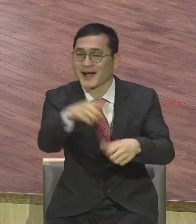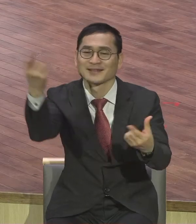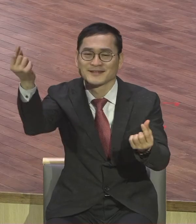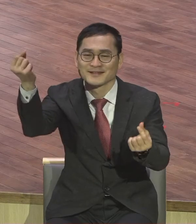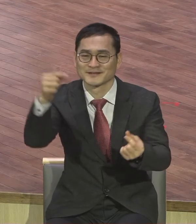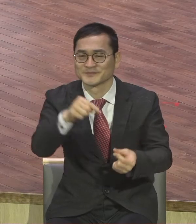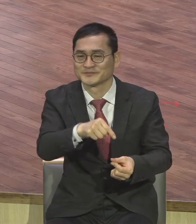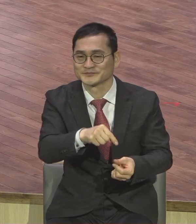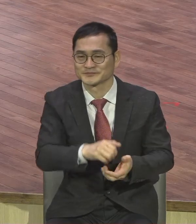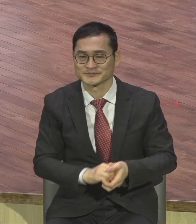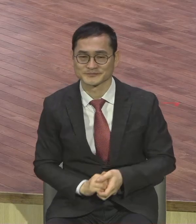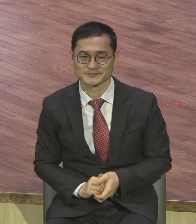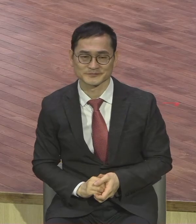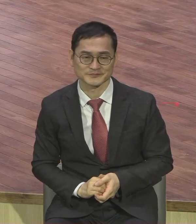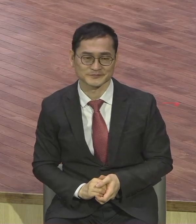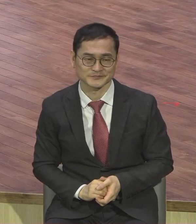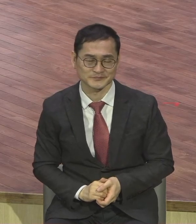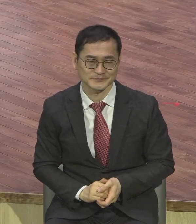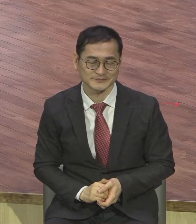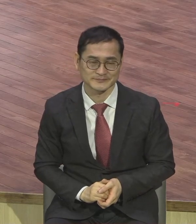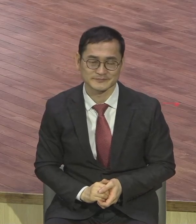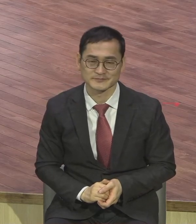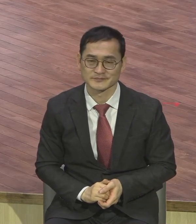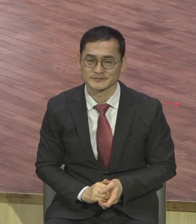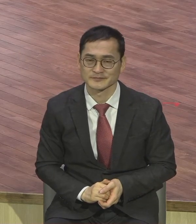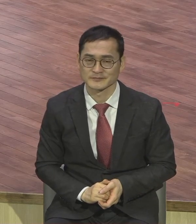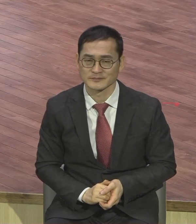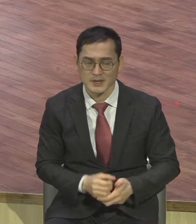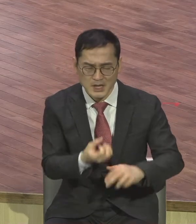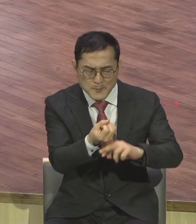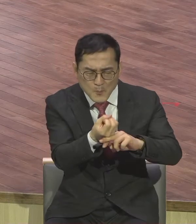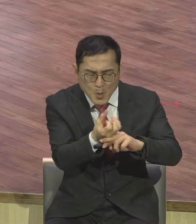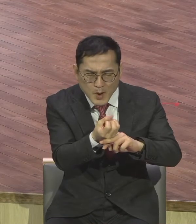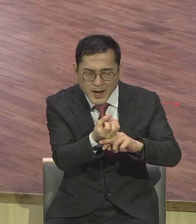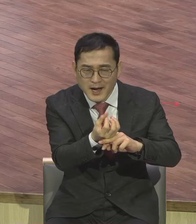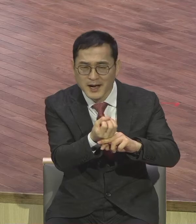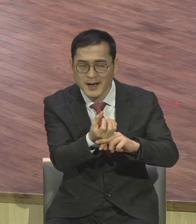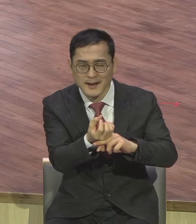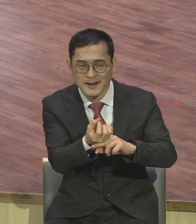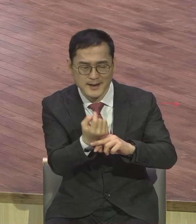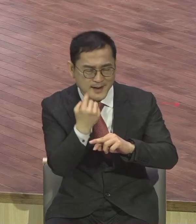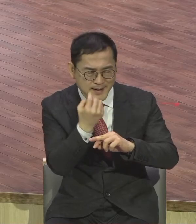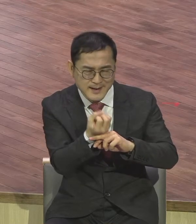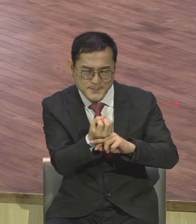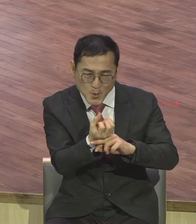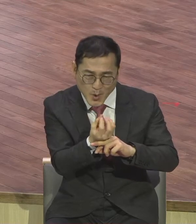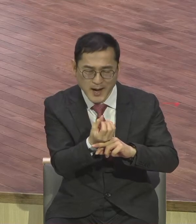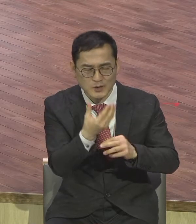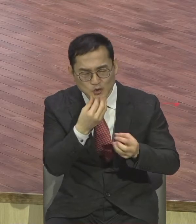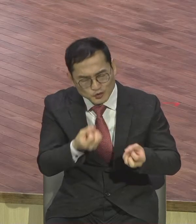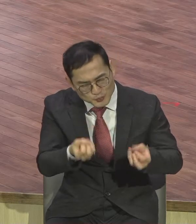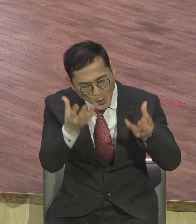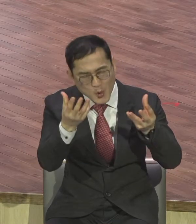그러면 이 보화와 이 어마어마한 축복을 천국의